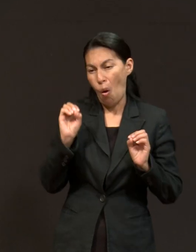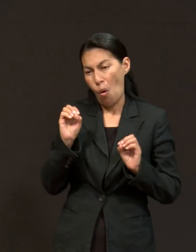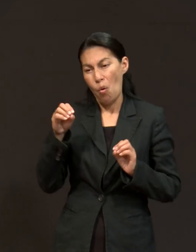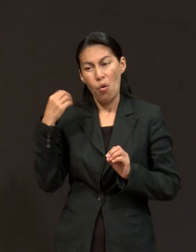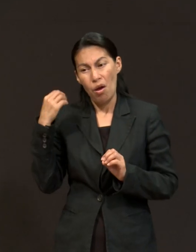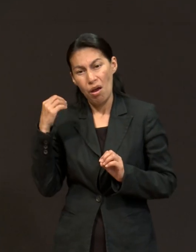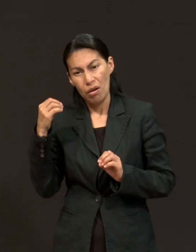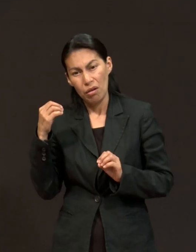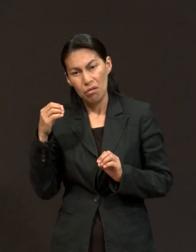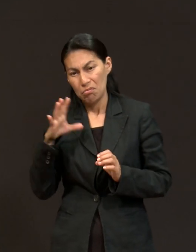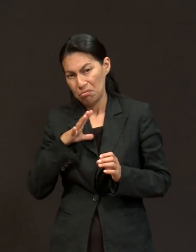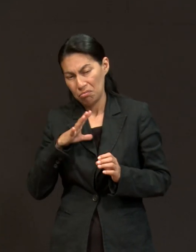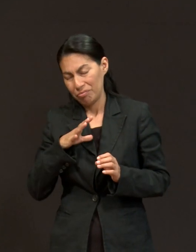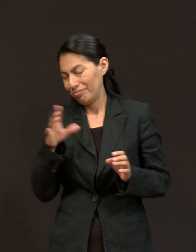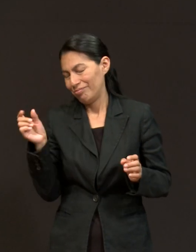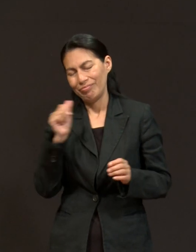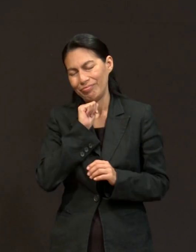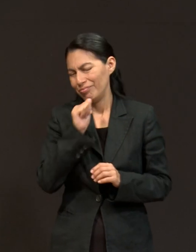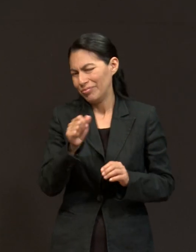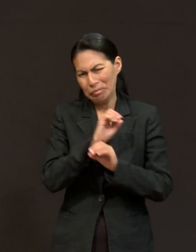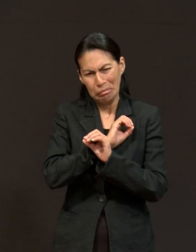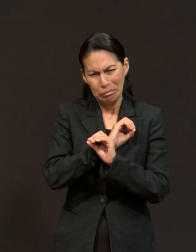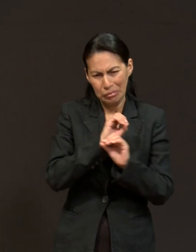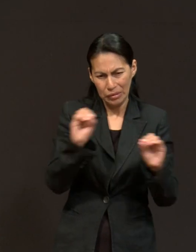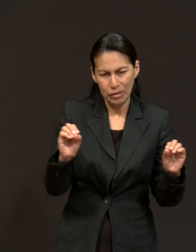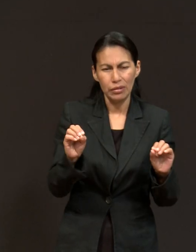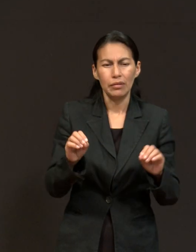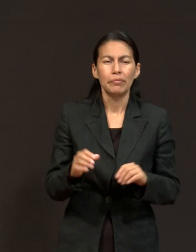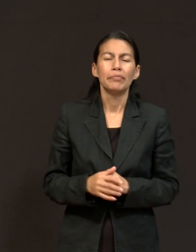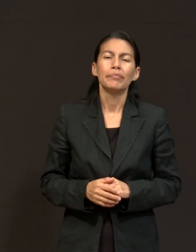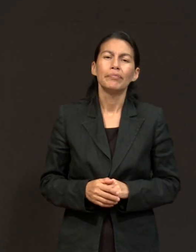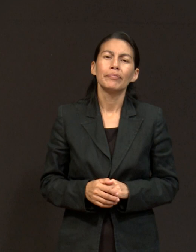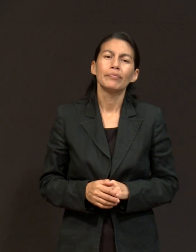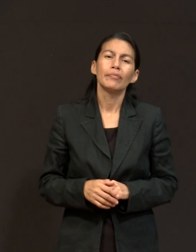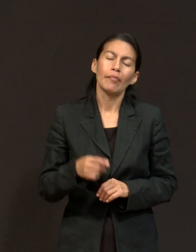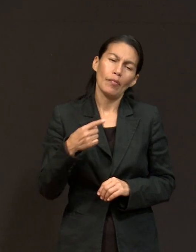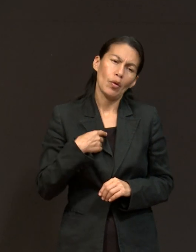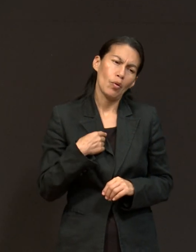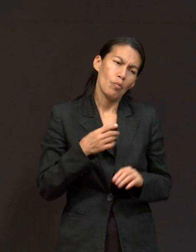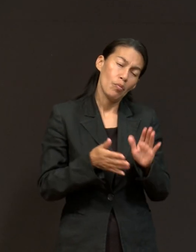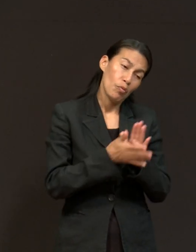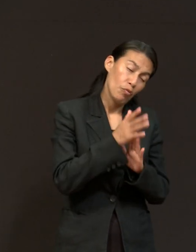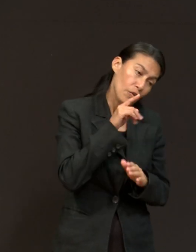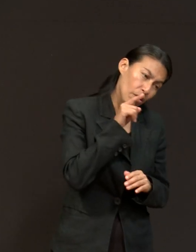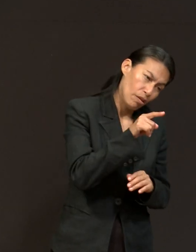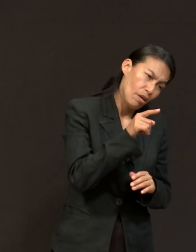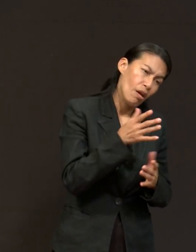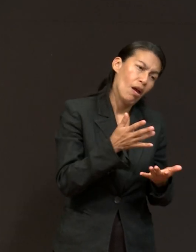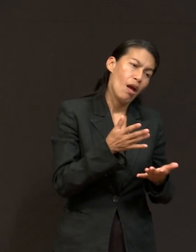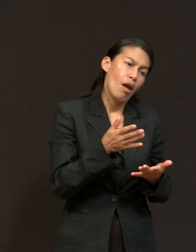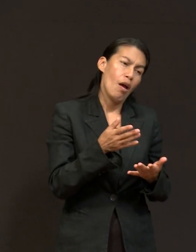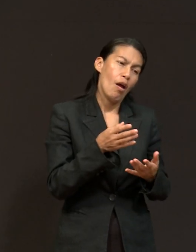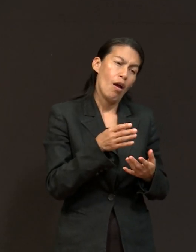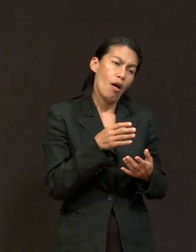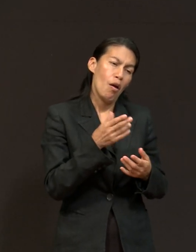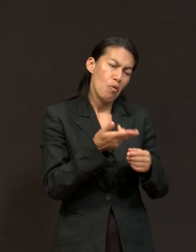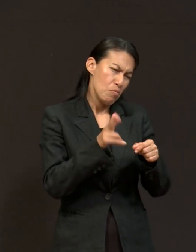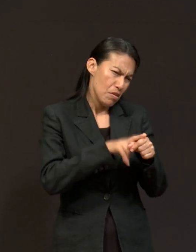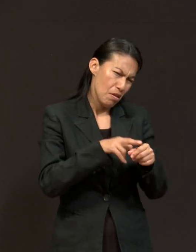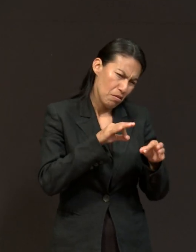por ejemplo, el seguro social o acceso a otro tipo de seguro. Entonces, yo me fui al internado. Yo quería ir a un IMSS, pero